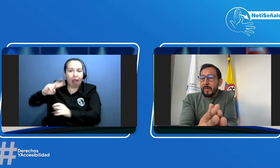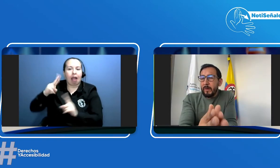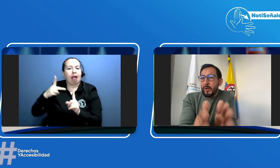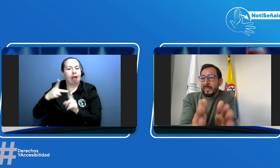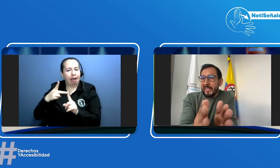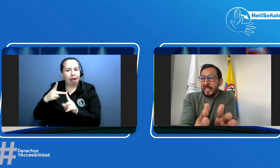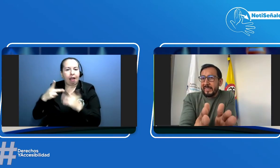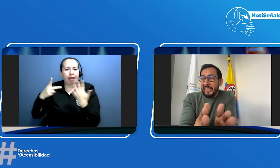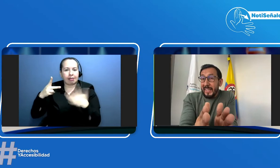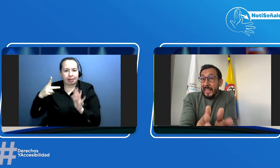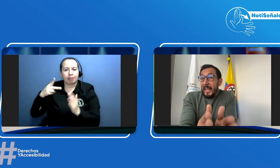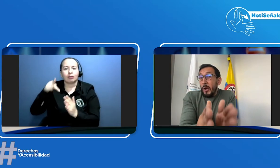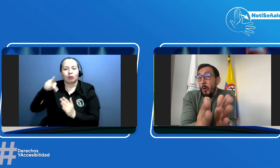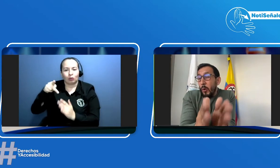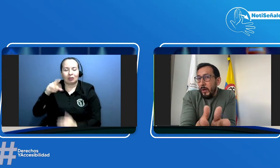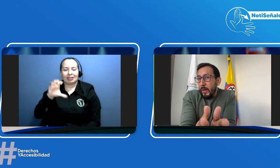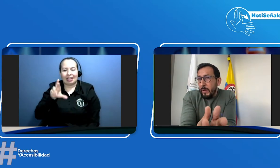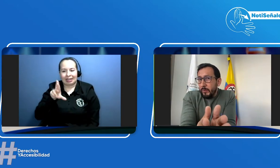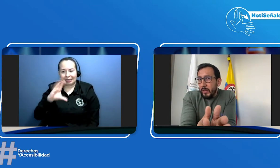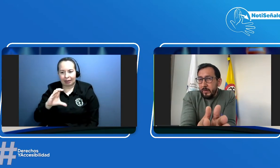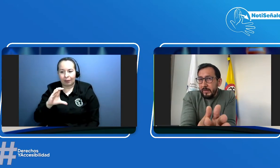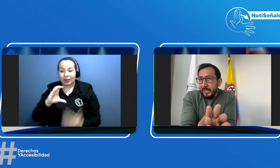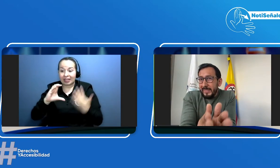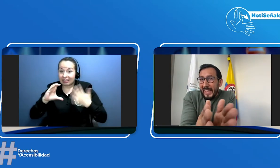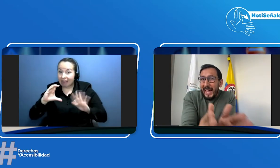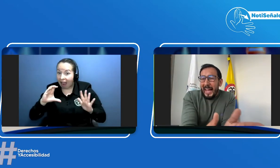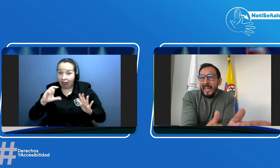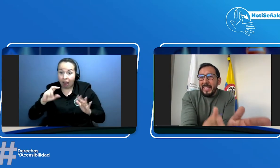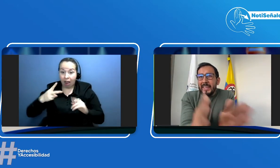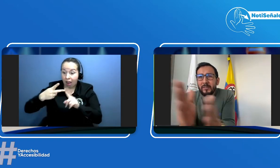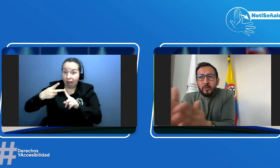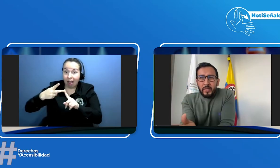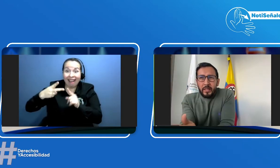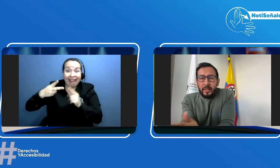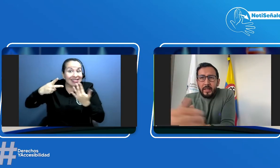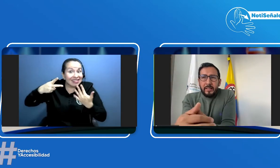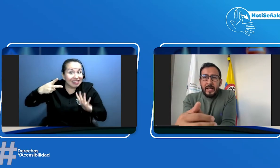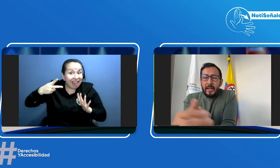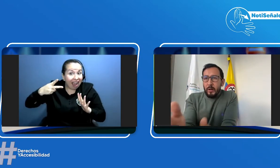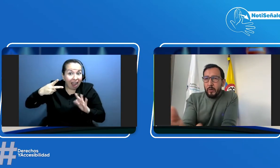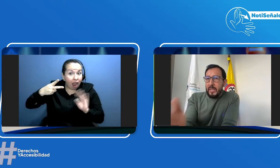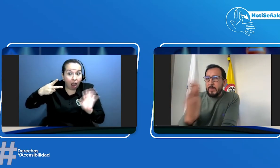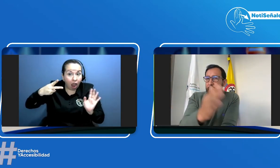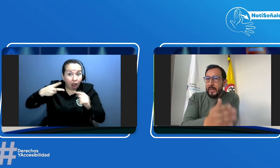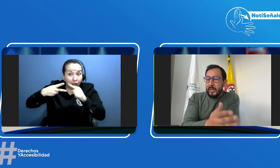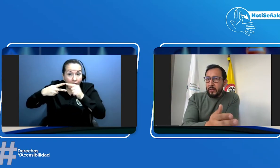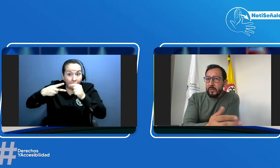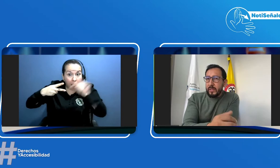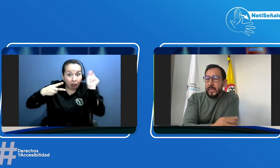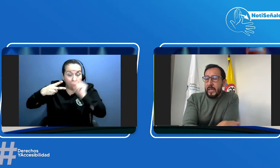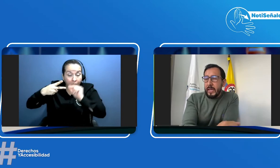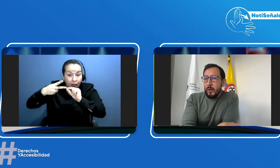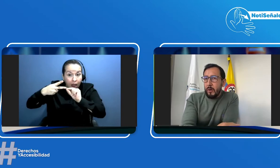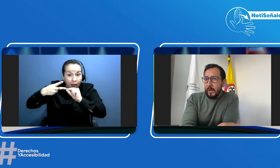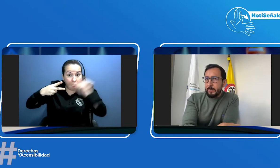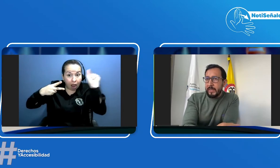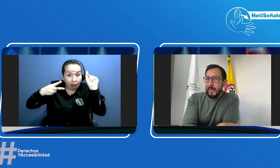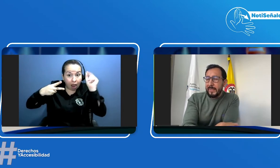por el CRC luego de haber obtenido el CRC ahí es donde ya luego de las verificaciones respectivas